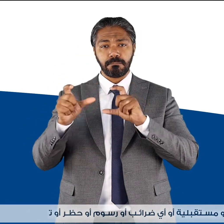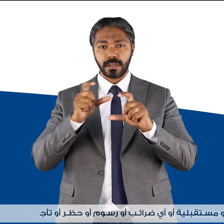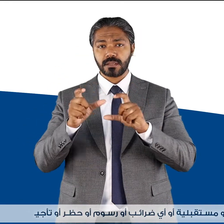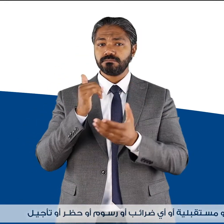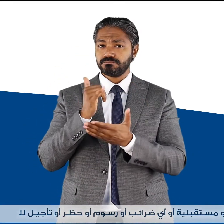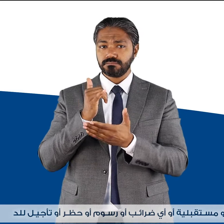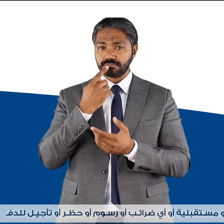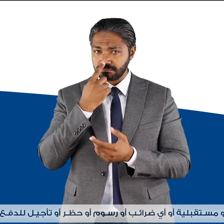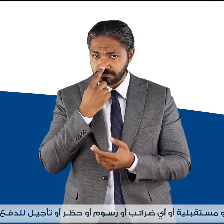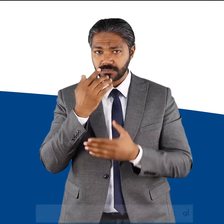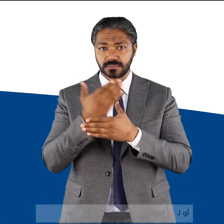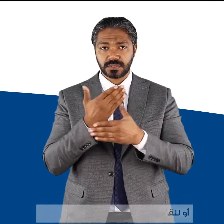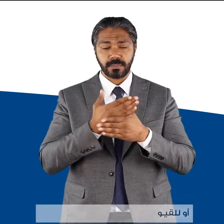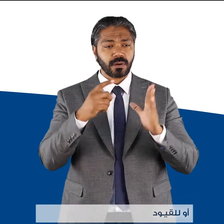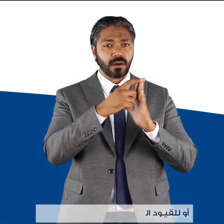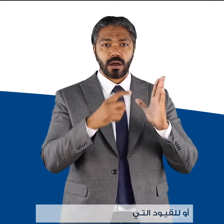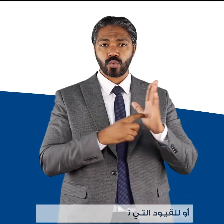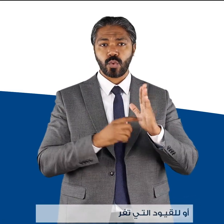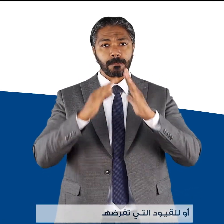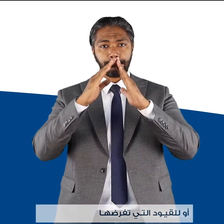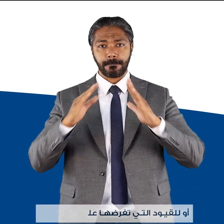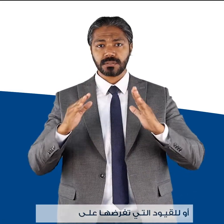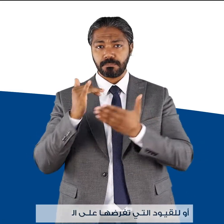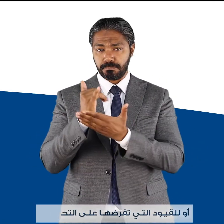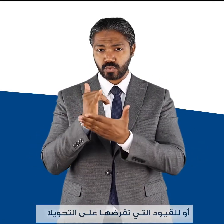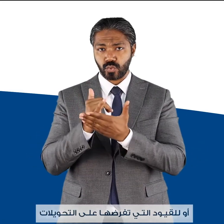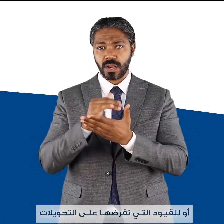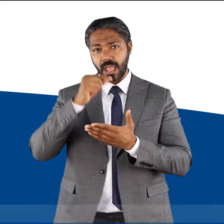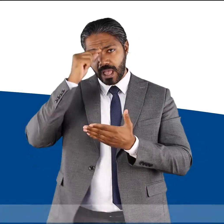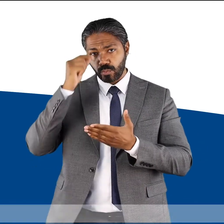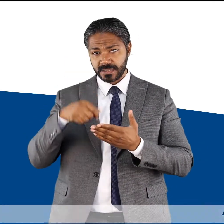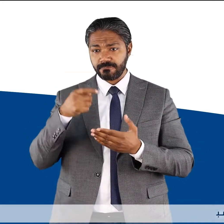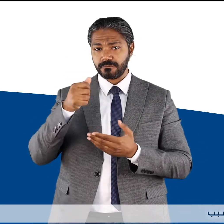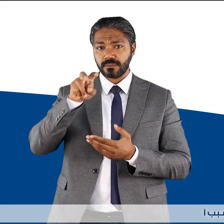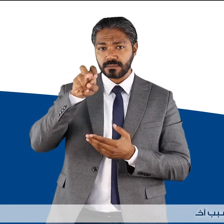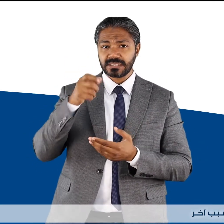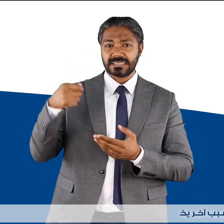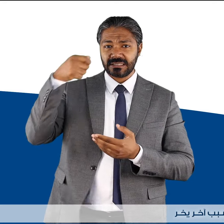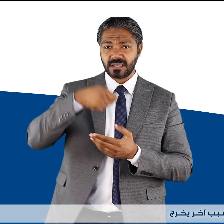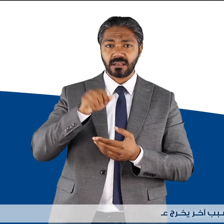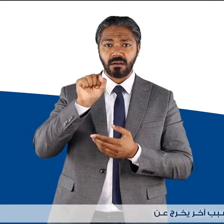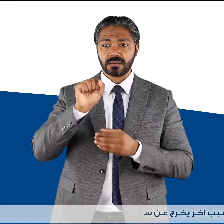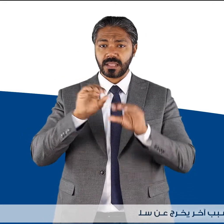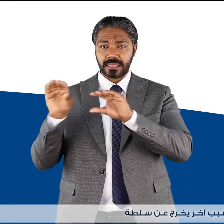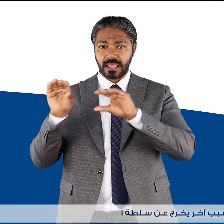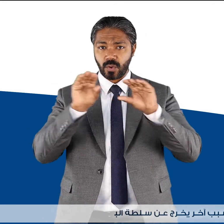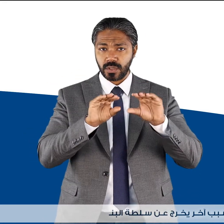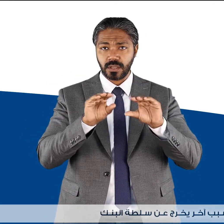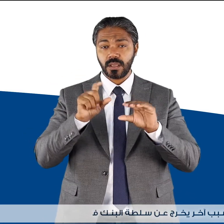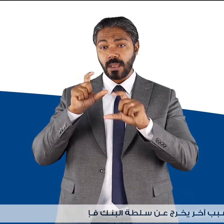تأجيل للدفع أو للقيود التي تفرضها على التحويلات أو أي سبب آخر يخرج عن سلطة البنك فإن